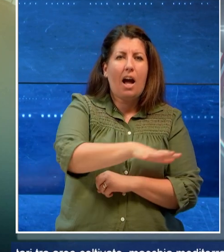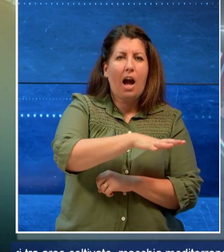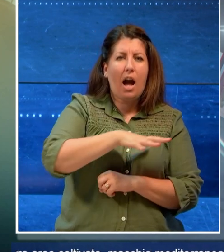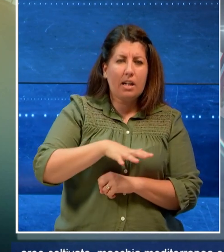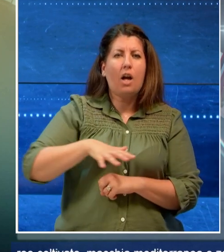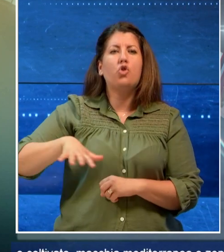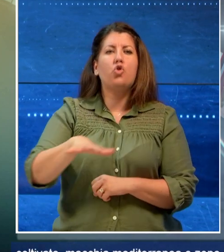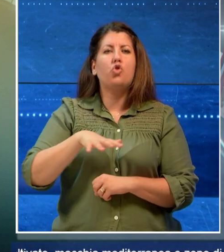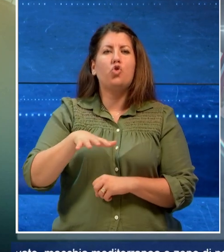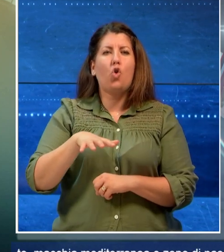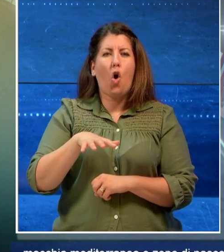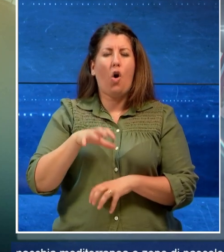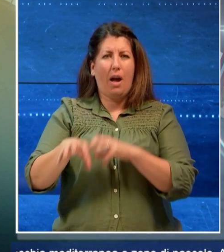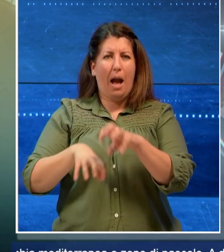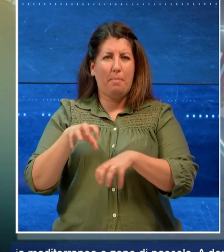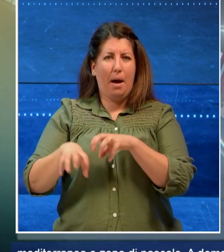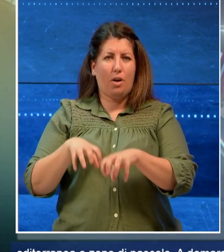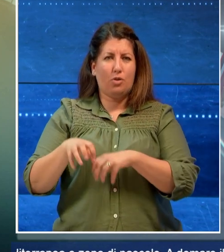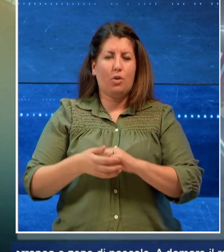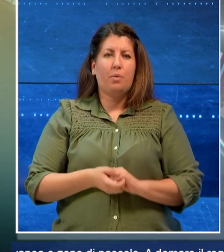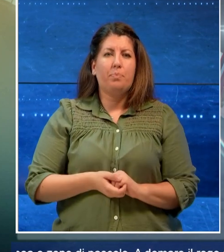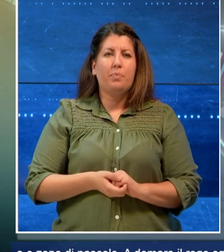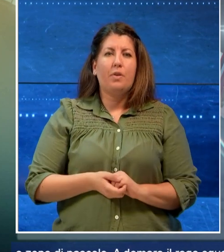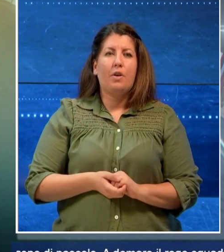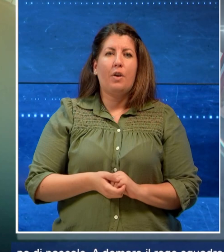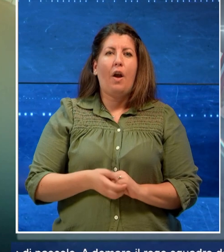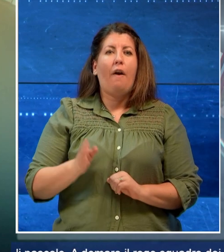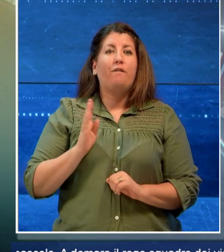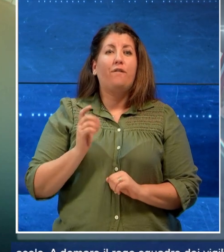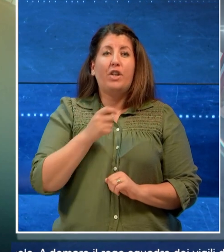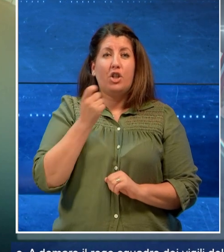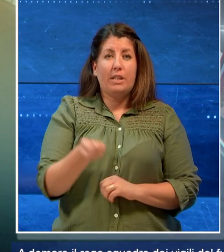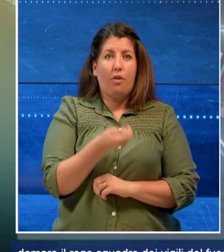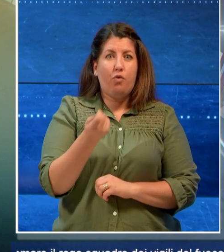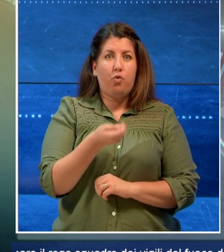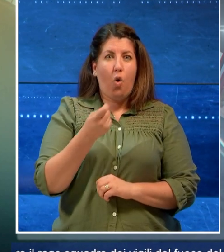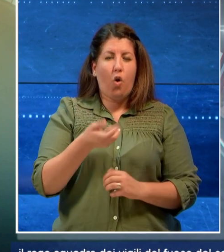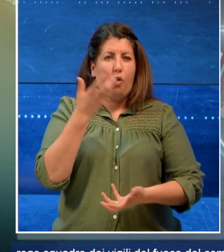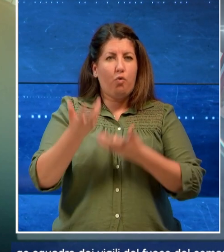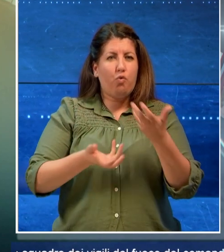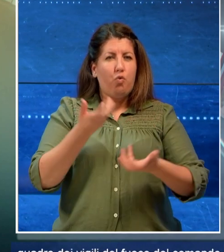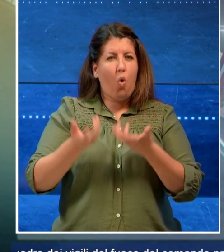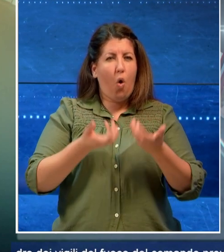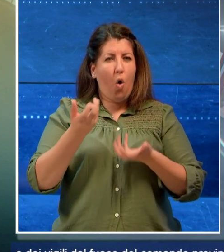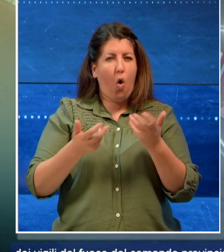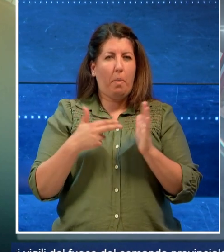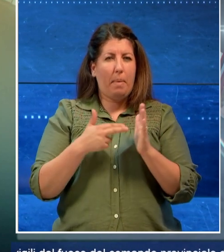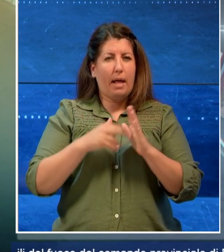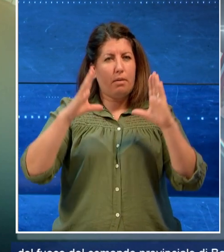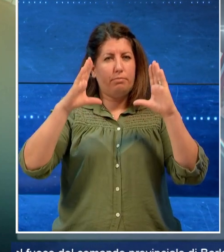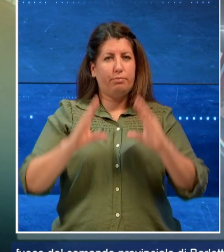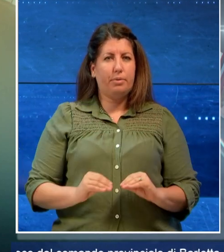pascolo. A domare il rogo, squadre dei vigili del fuoco del comando provinciale di Barletta.